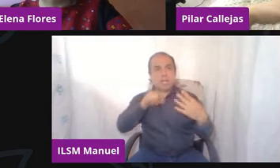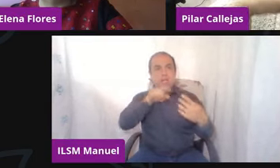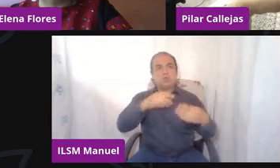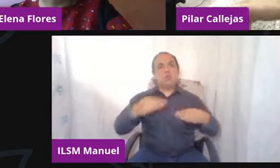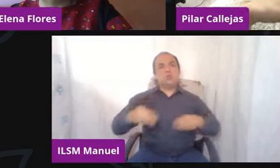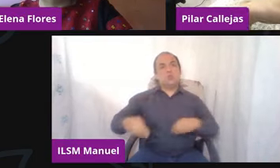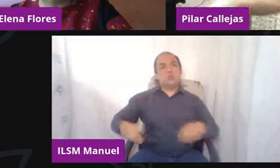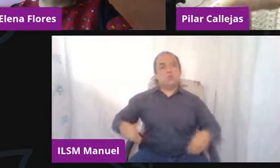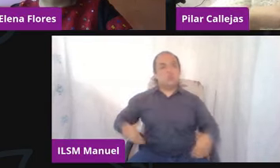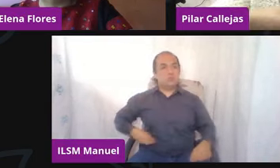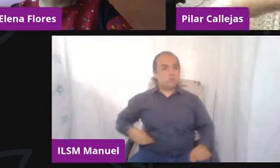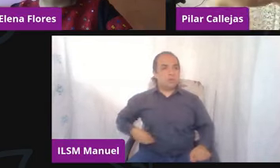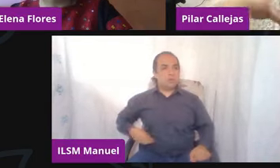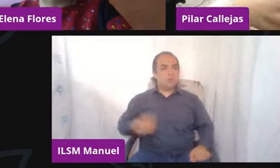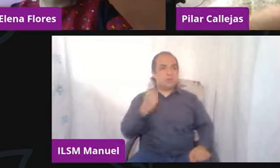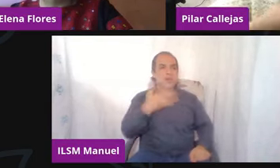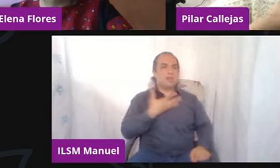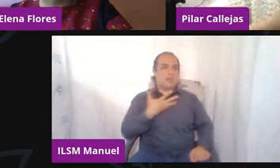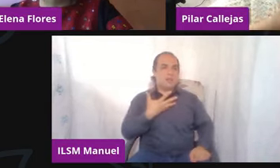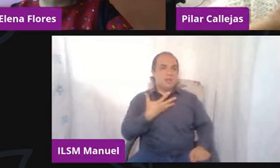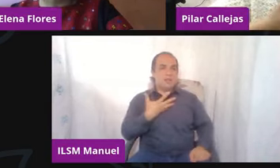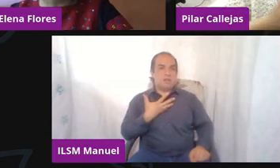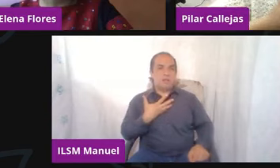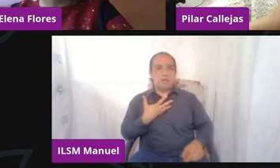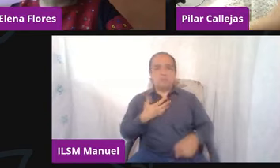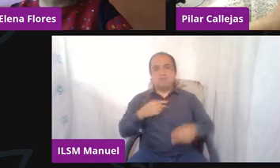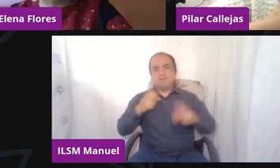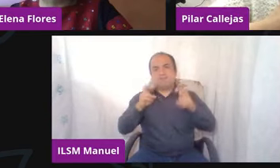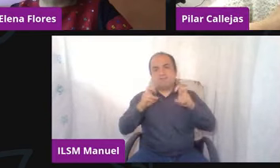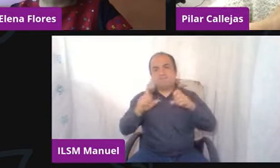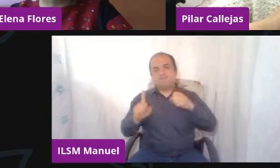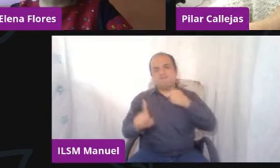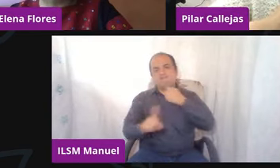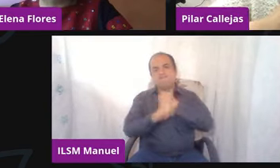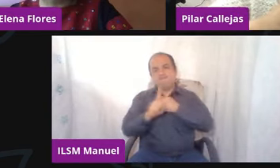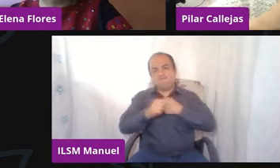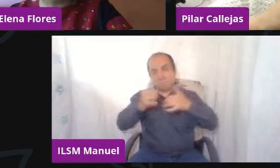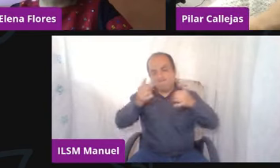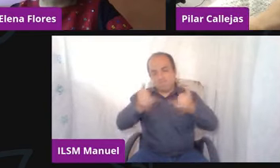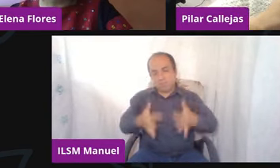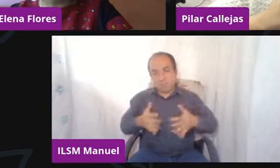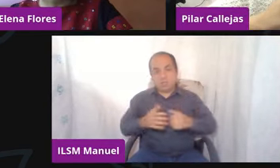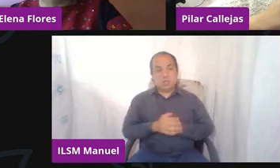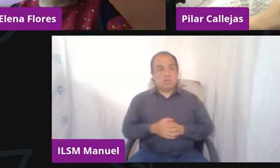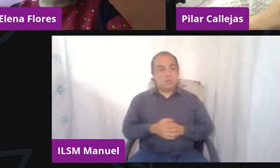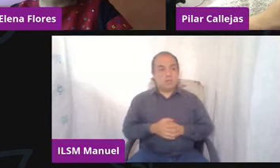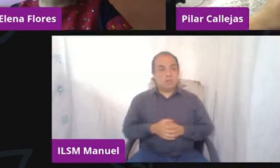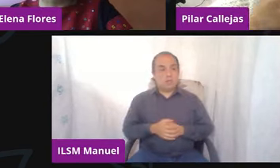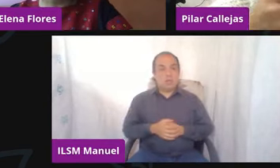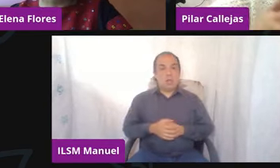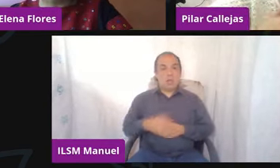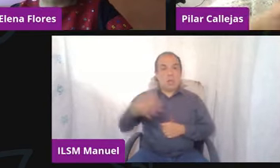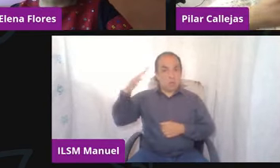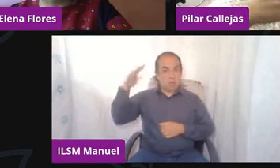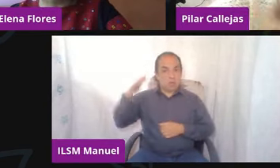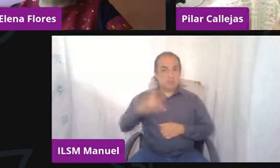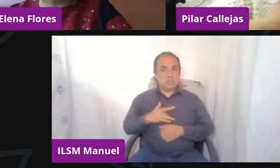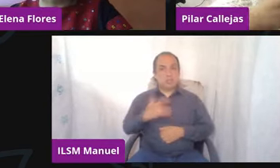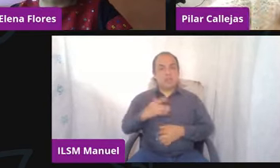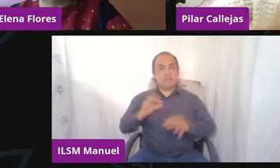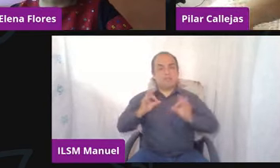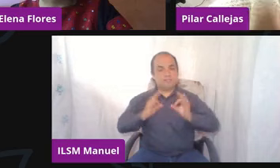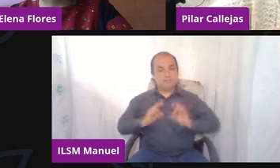en la que podemos generar mucho más conflicto, entonces mientras las cosas estén de una forma más serena y sepamos